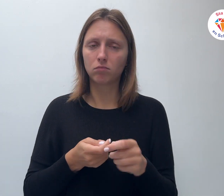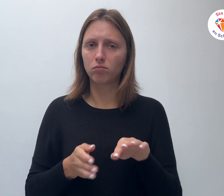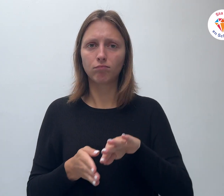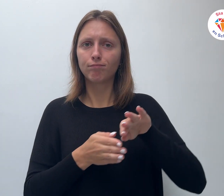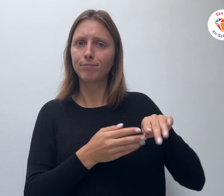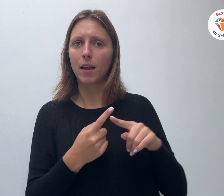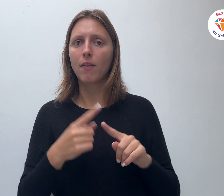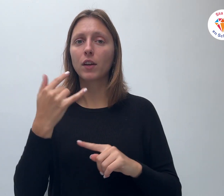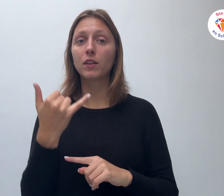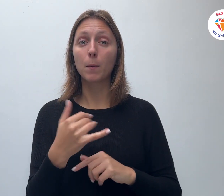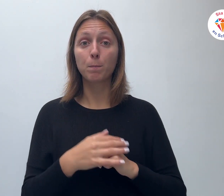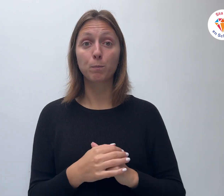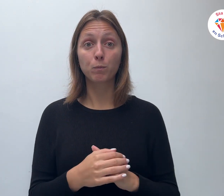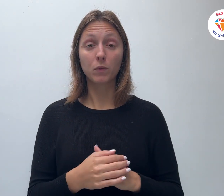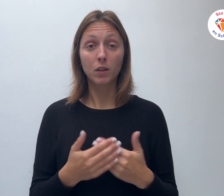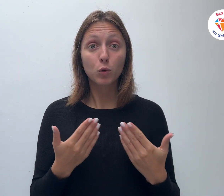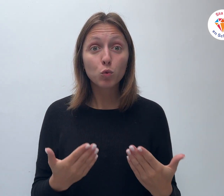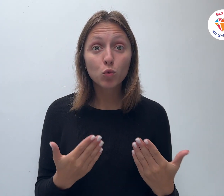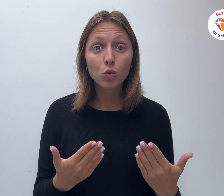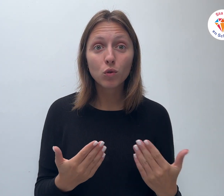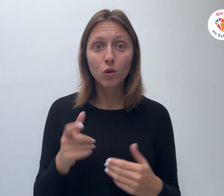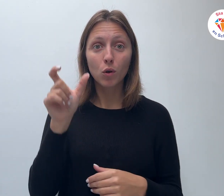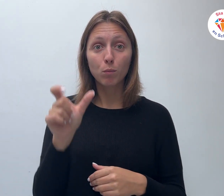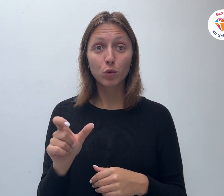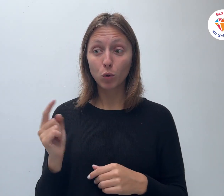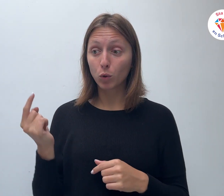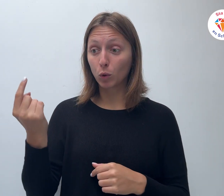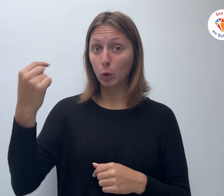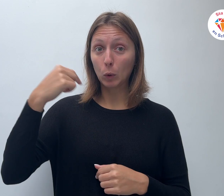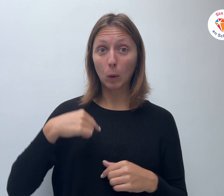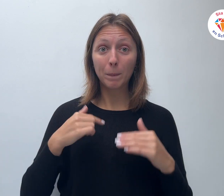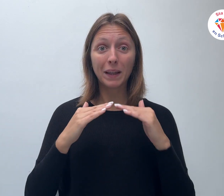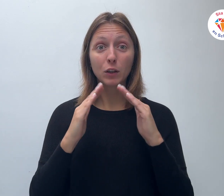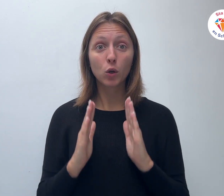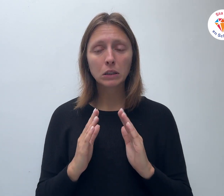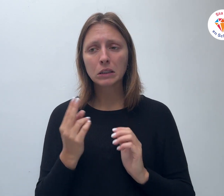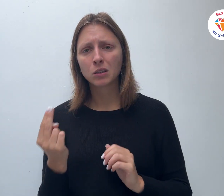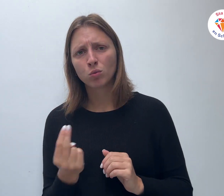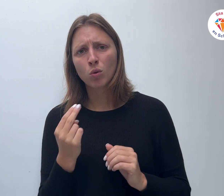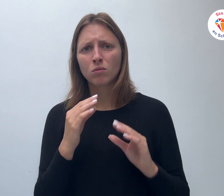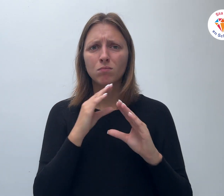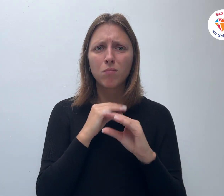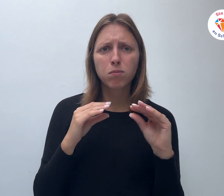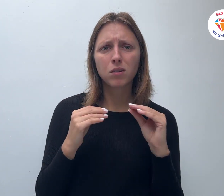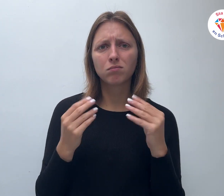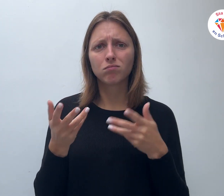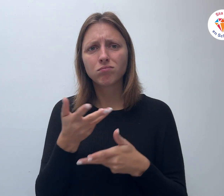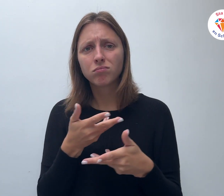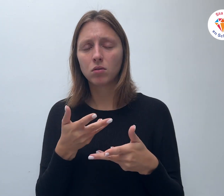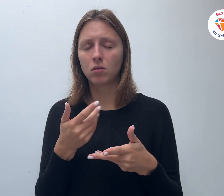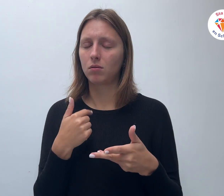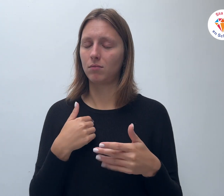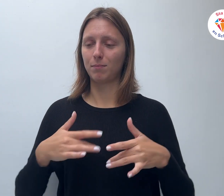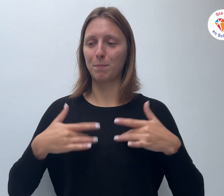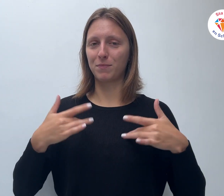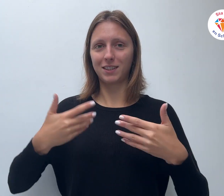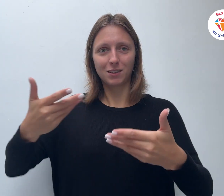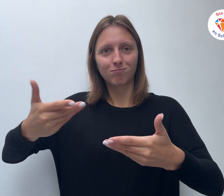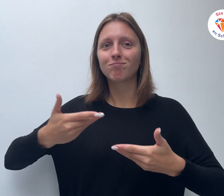staat En noodgeeft aan een babbel Doe ik dat met veel plezier Ik heb moeten leren dat ik geen slechte vrouw was Als